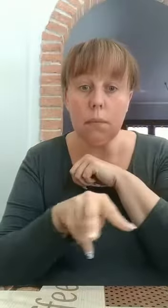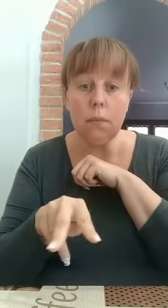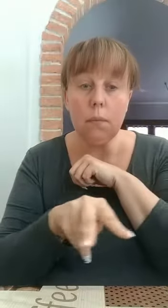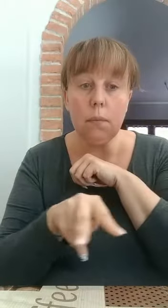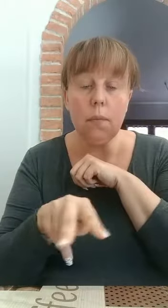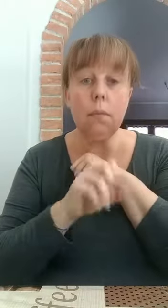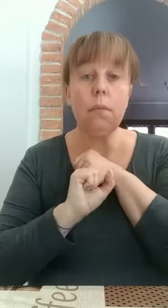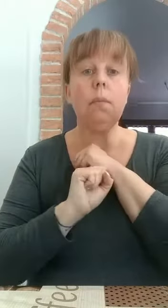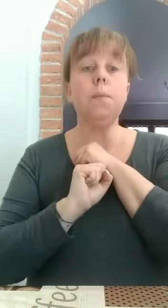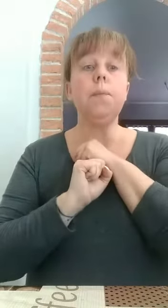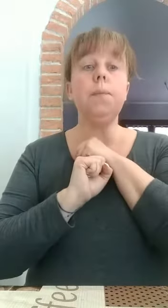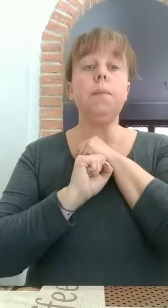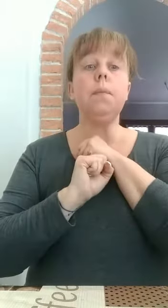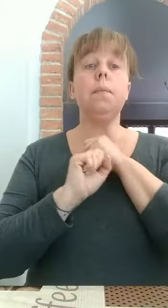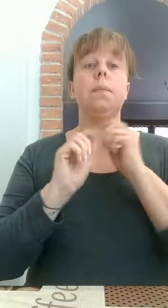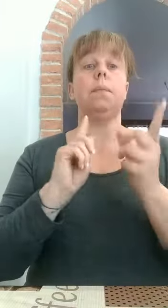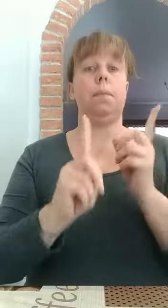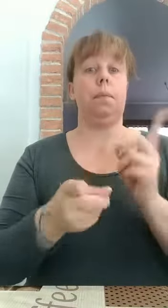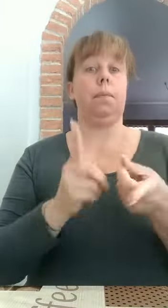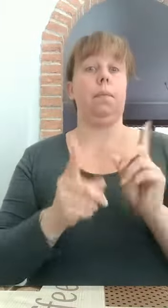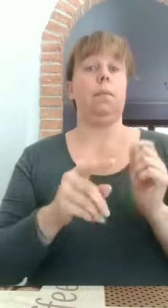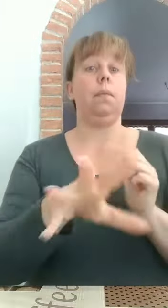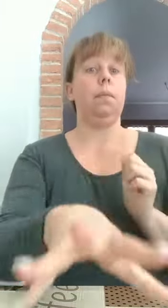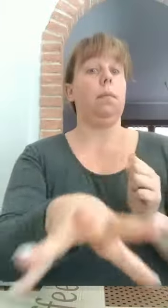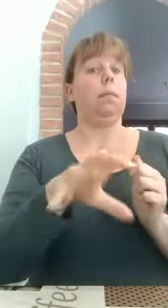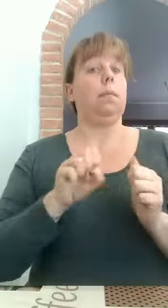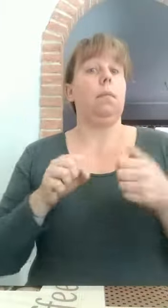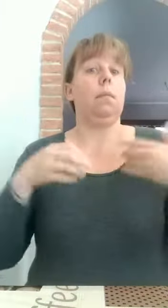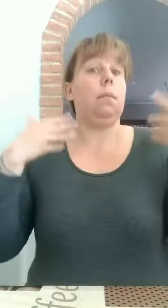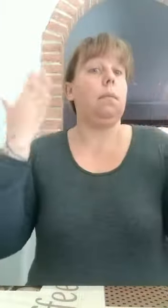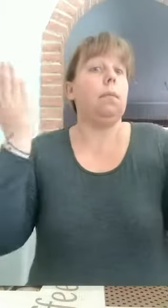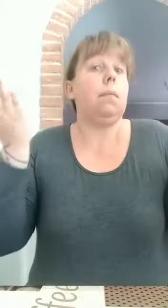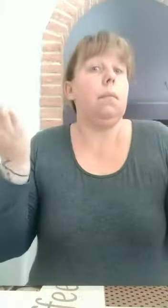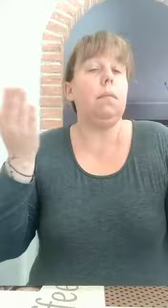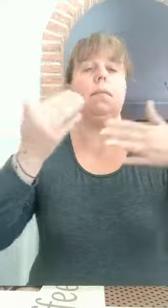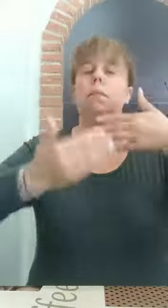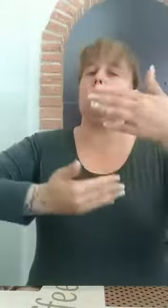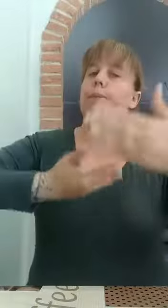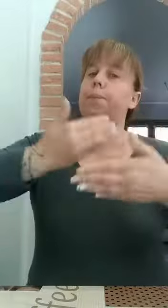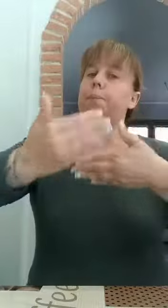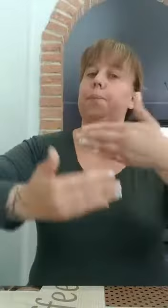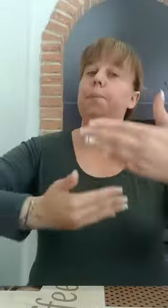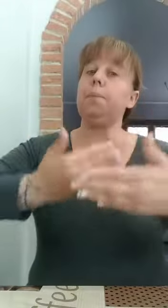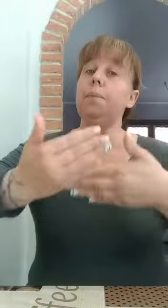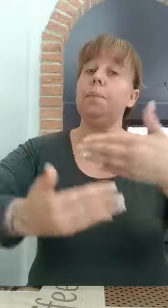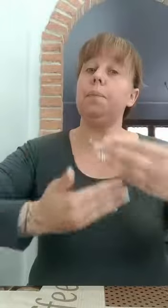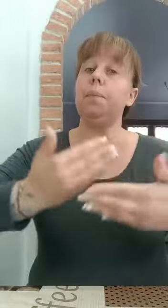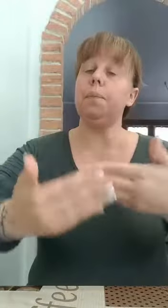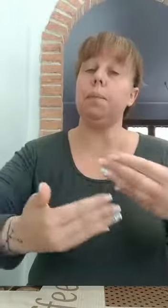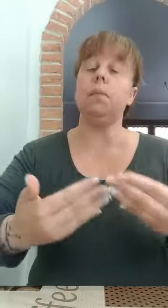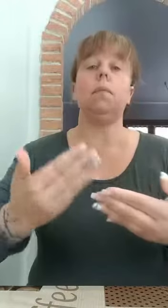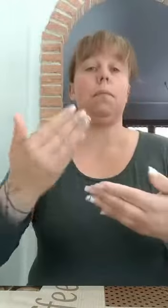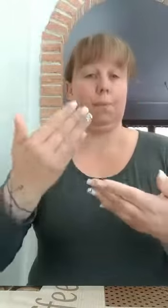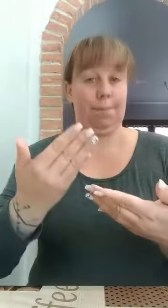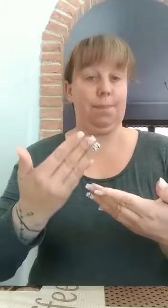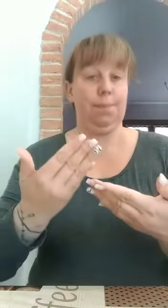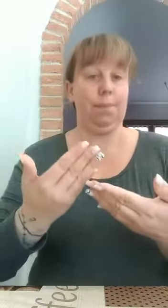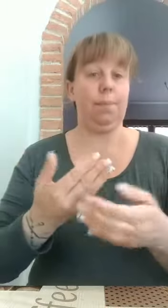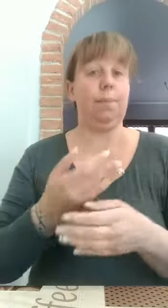ecco qua ora è davvero complicato e potrete andare avanti così rendendo le cose sempre più complicate ciao bimbi